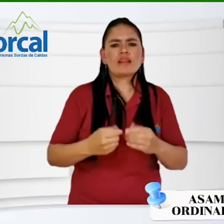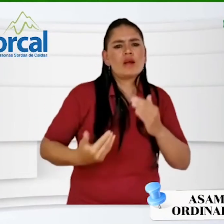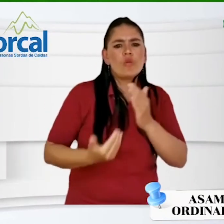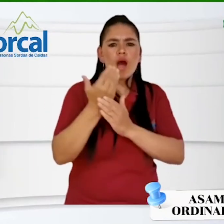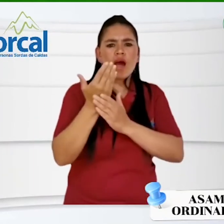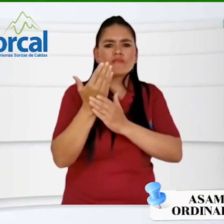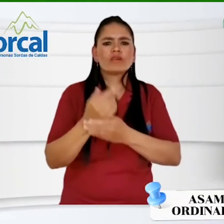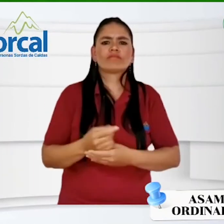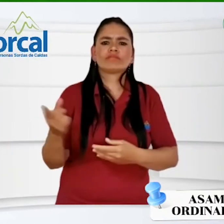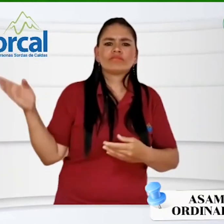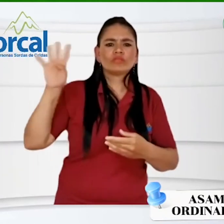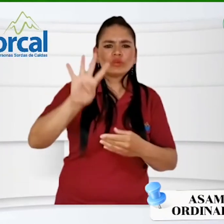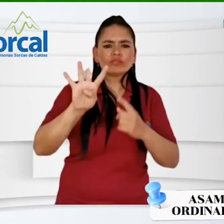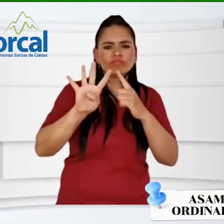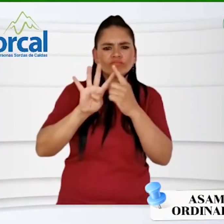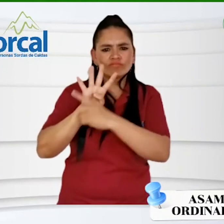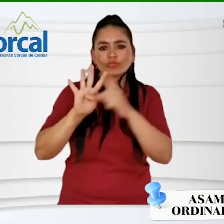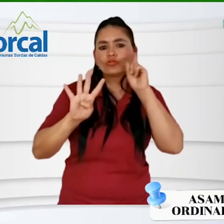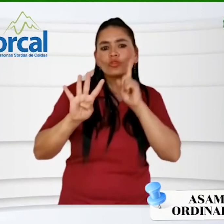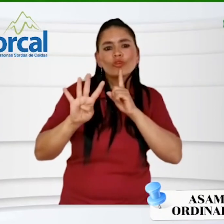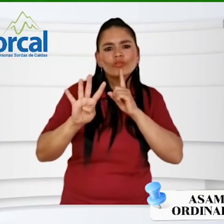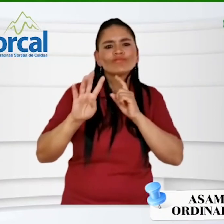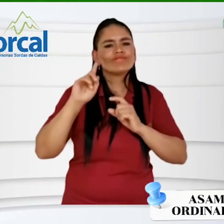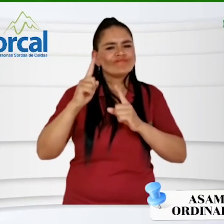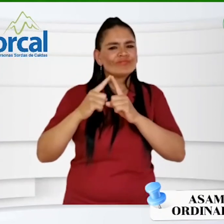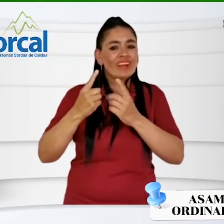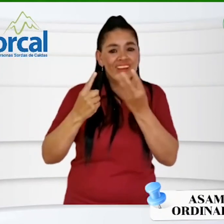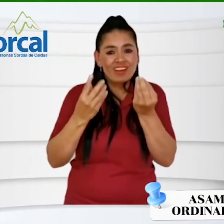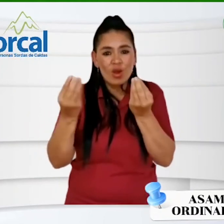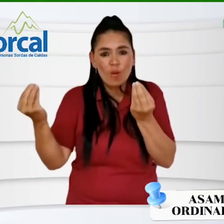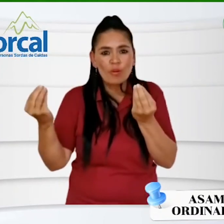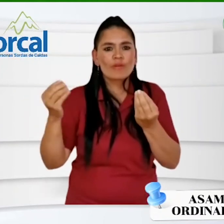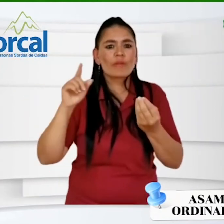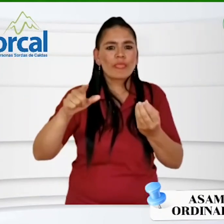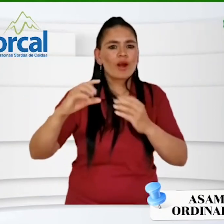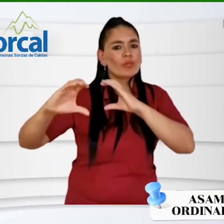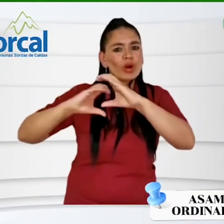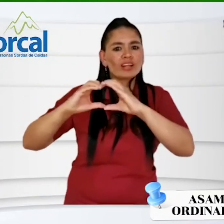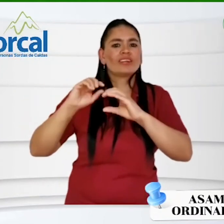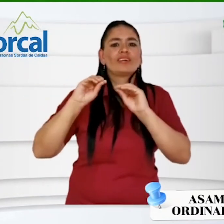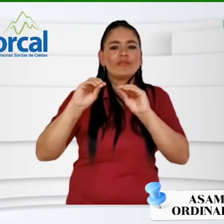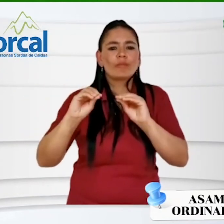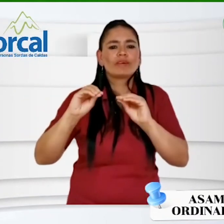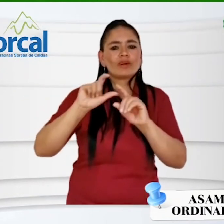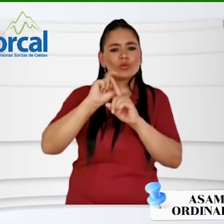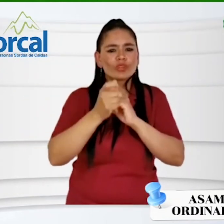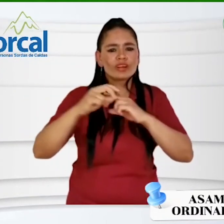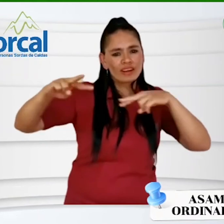se eligieron a los encargados de los respectivos comités anteriormente, habían algunos oyentes a cargo,